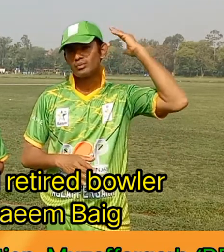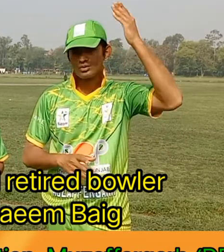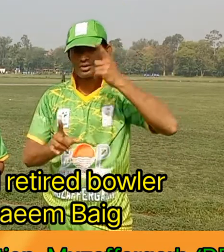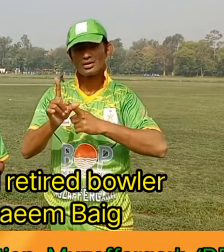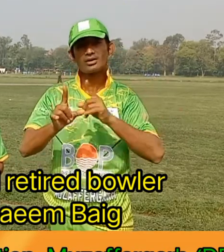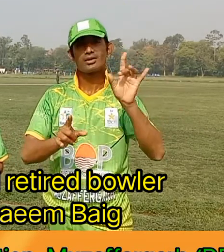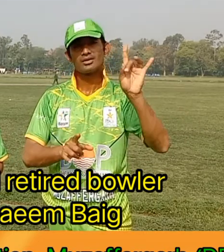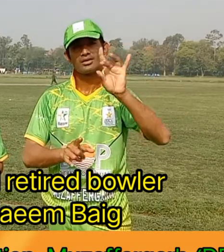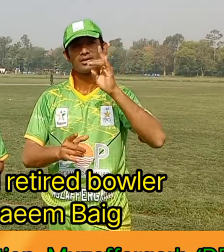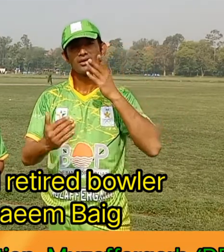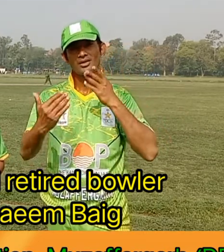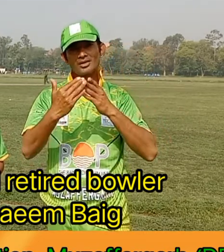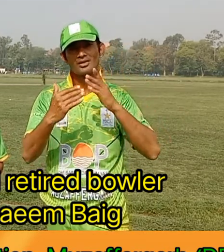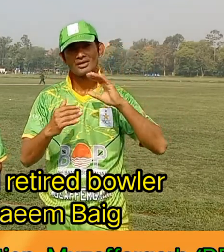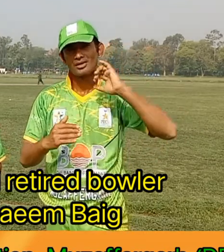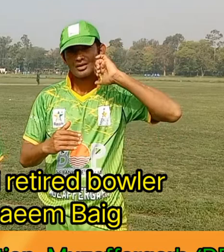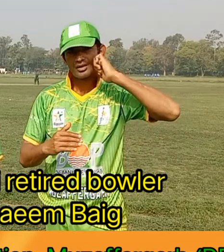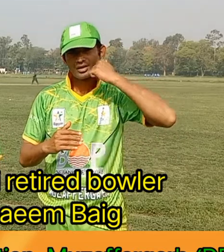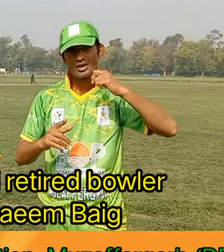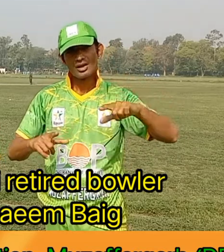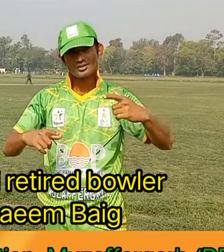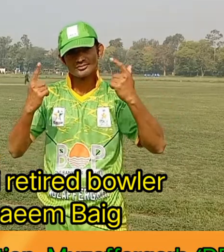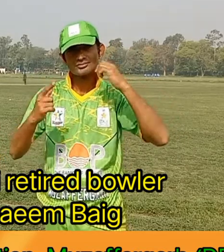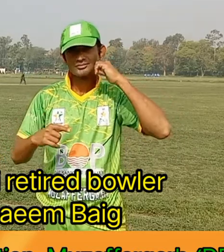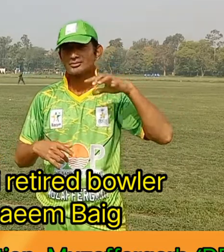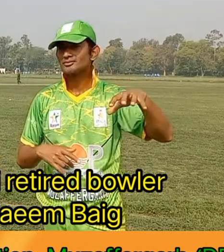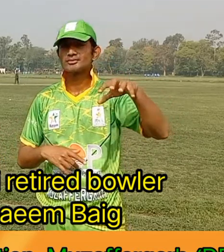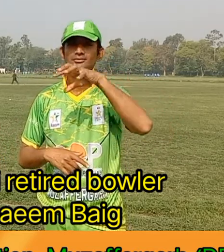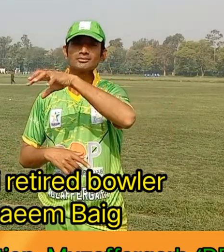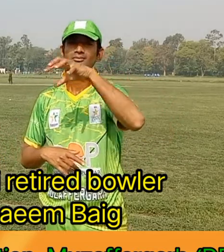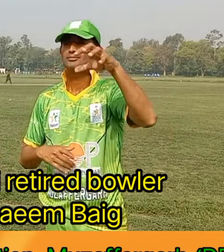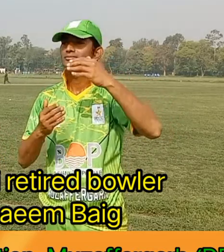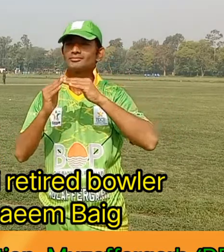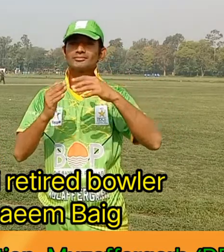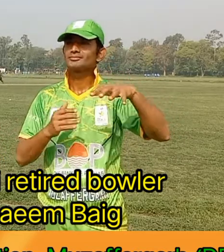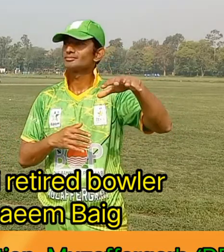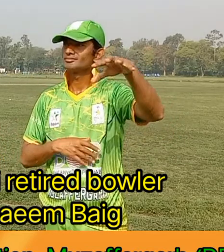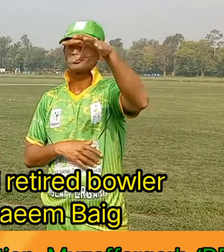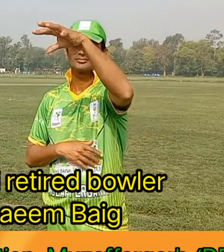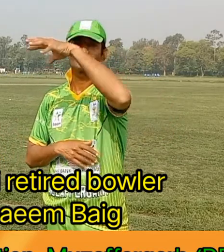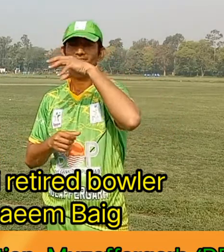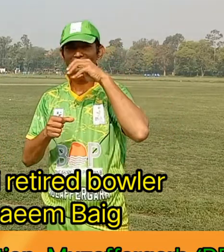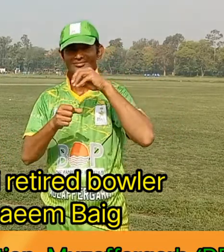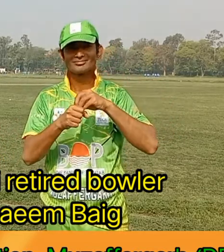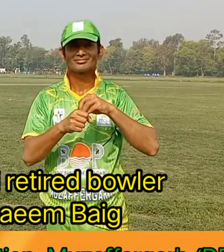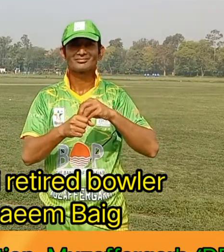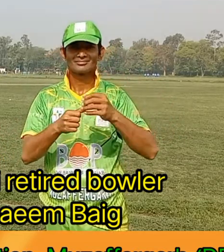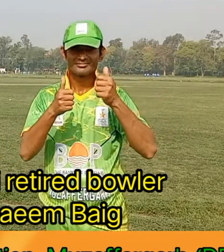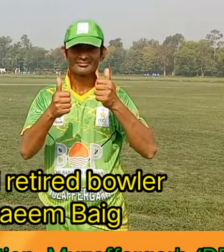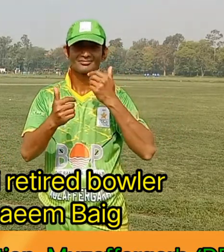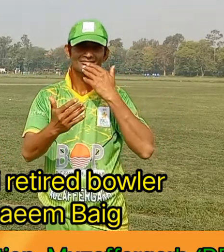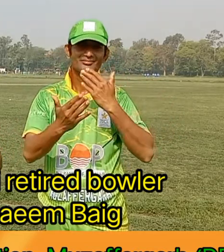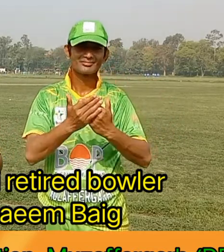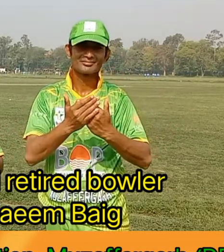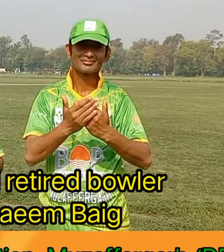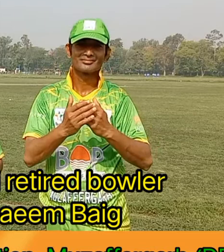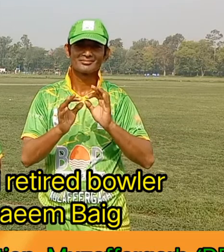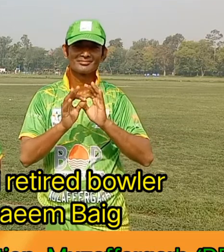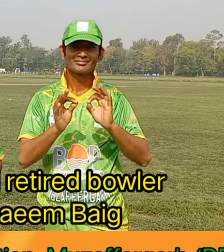روشن کر چکا ہوں اور مظفرگڑ کا نام ایک پہچان بن چکی ہے یہاں لاہور کے اندر جو کہ صرف ملتان کو جانتے تھے